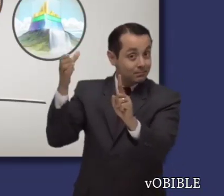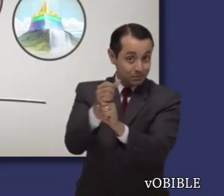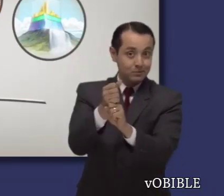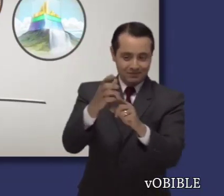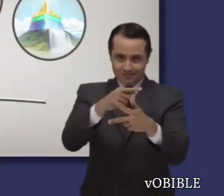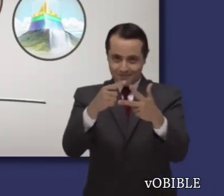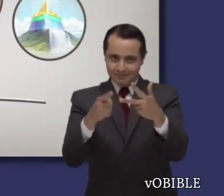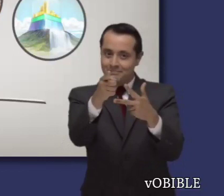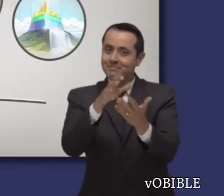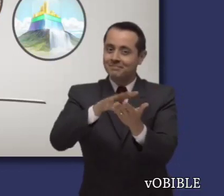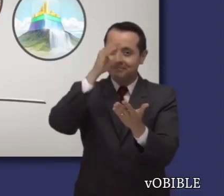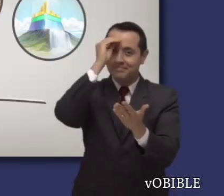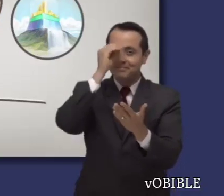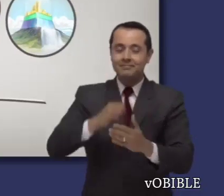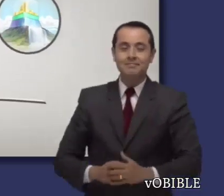Dios